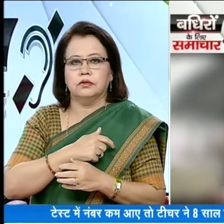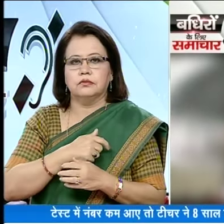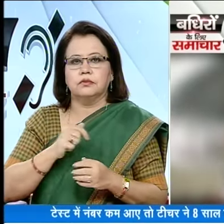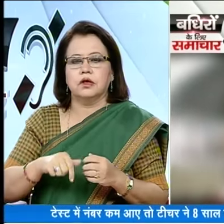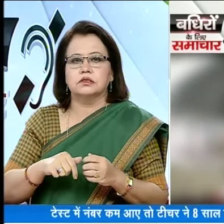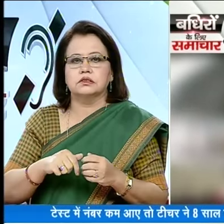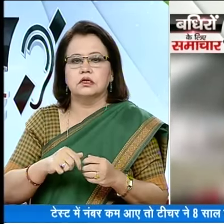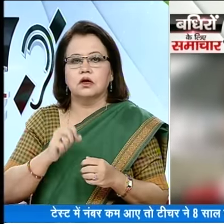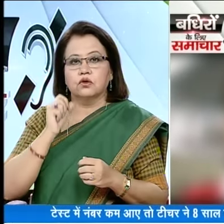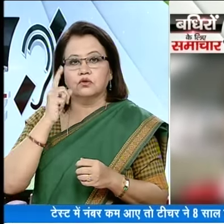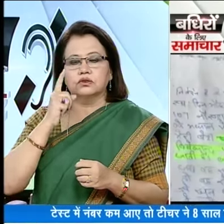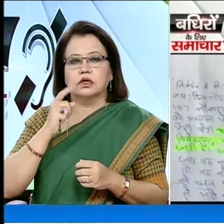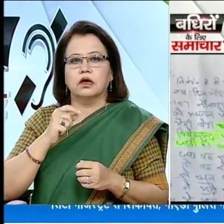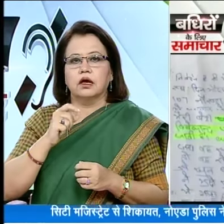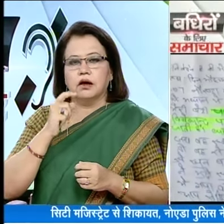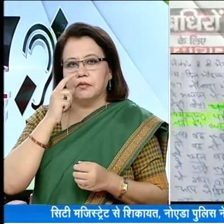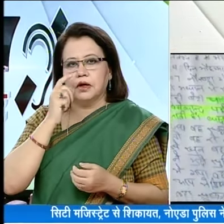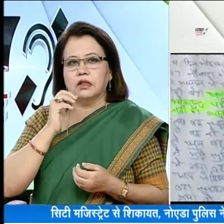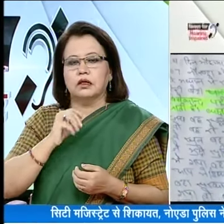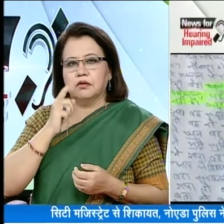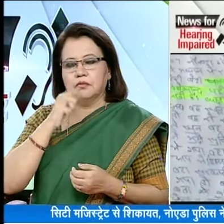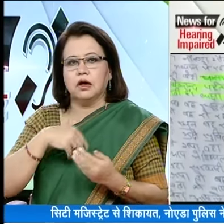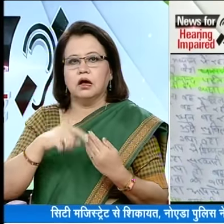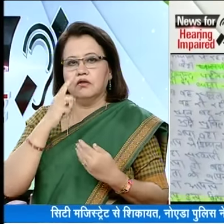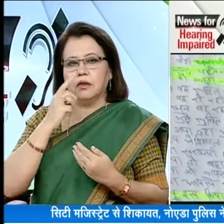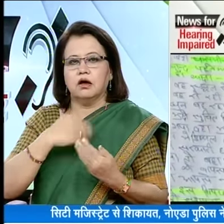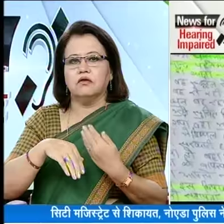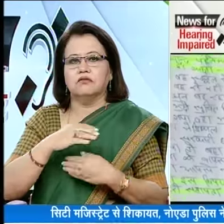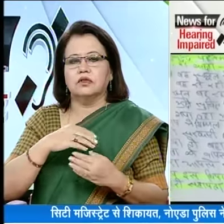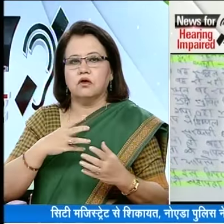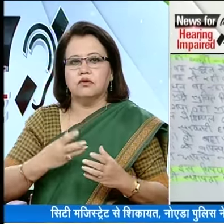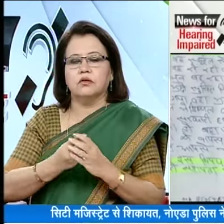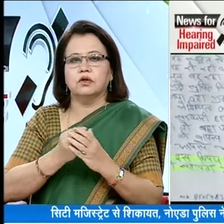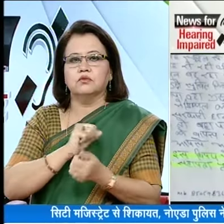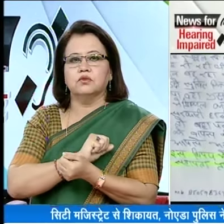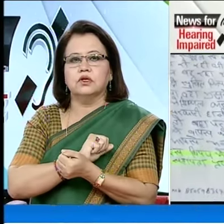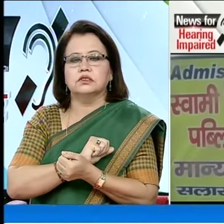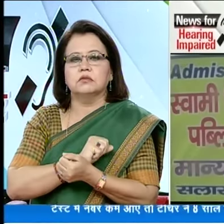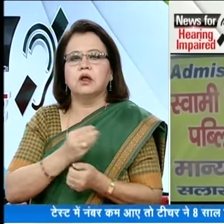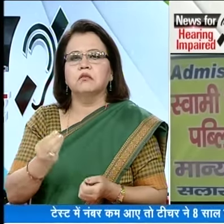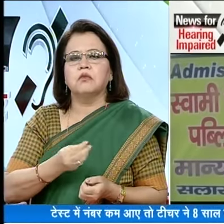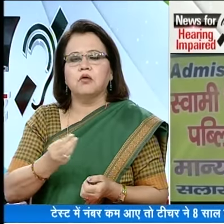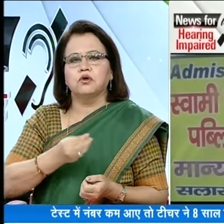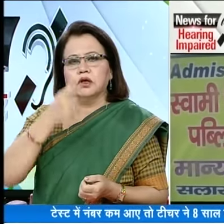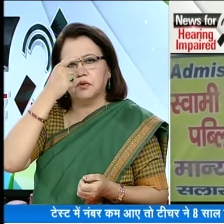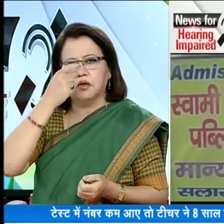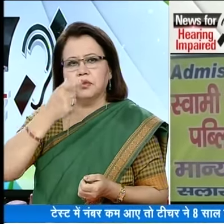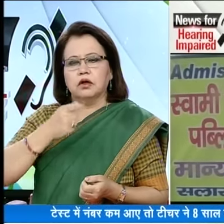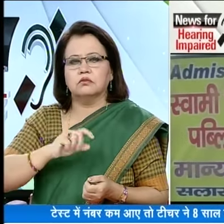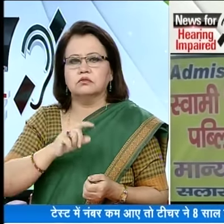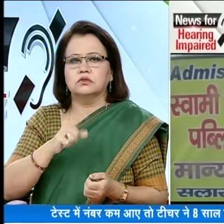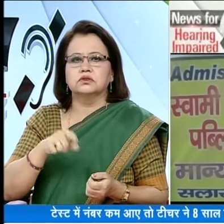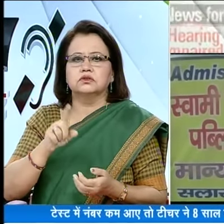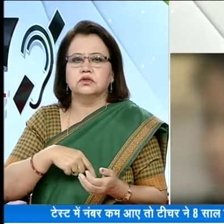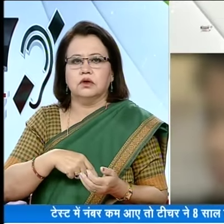है नाराज होकर जब बच्ची के माता-पिता थाने में शिकायत दर्ज करवाने पहुंचे तो पुलिस ने मामली सी घटना बता कर